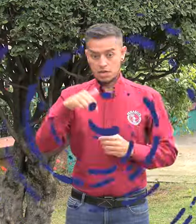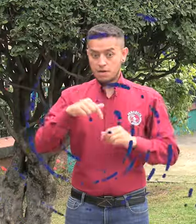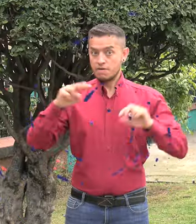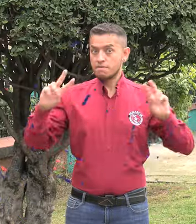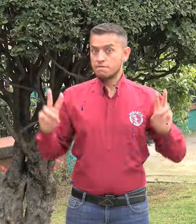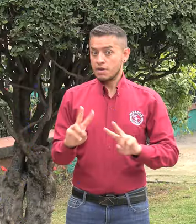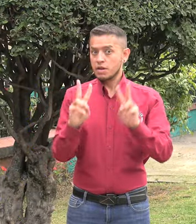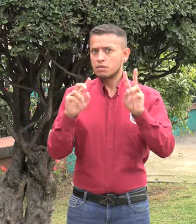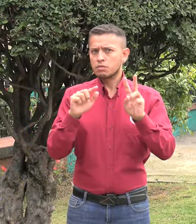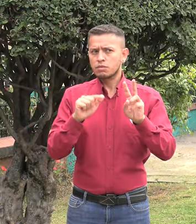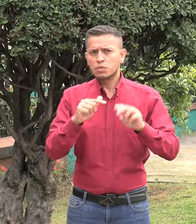Esta transmisión